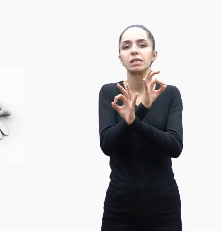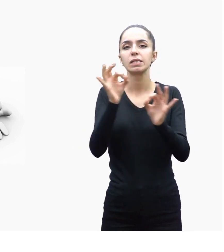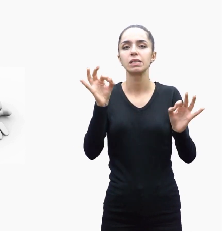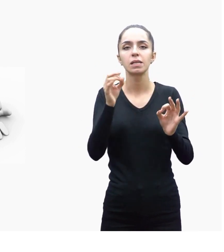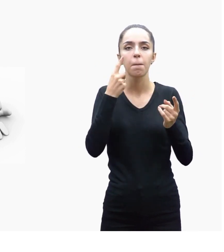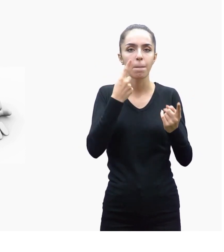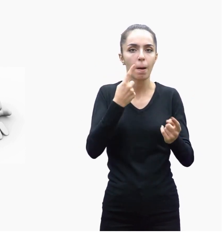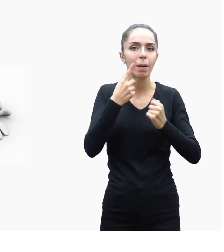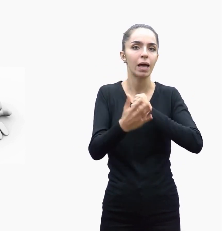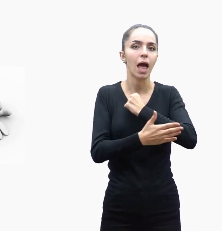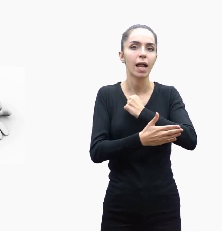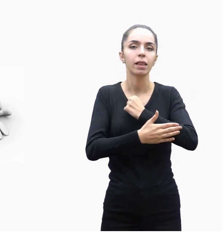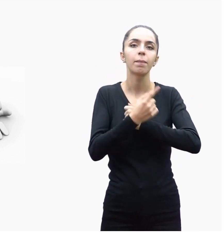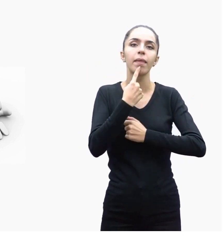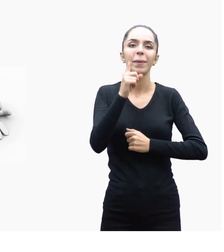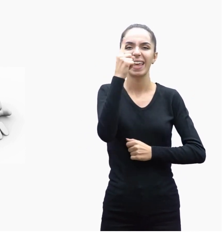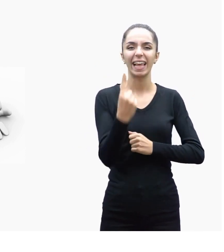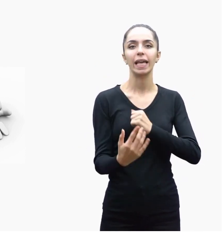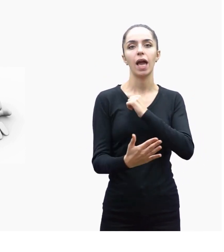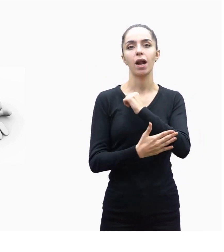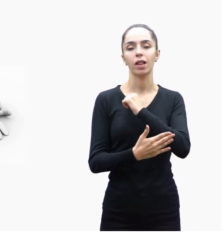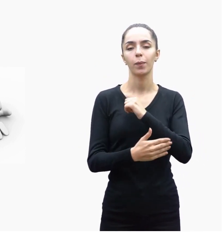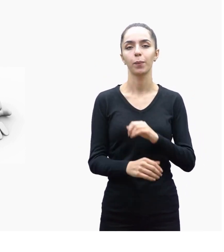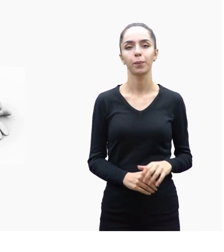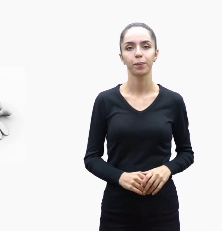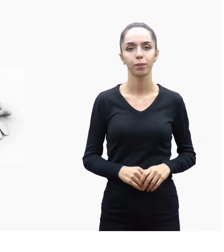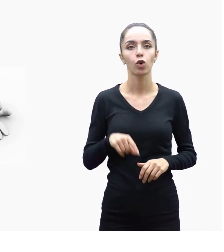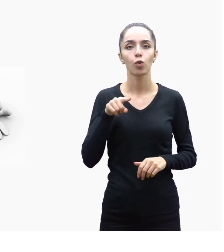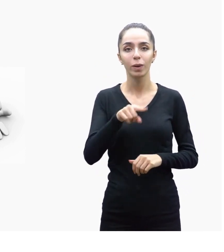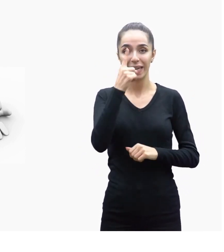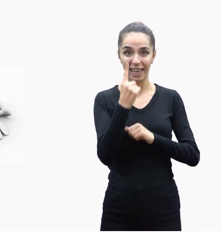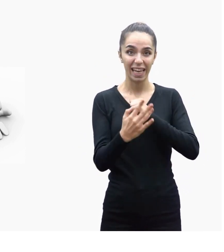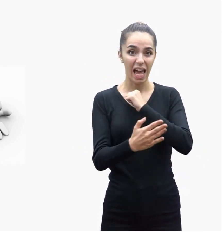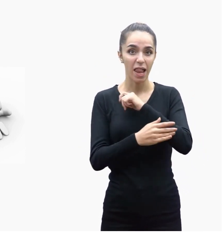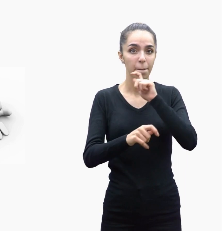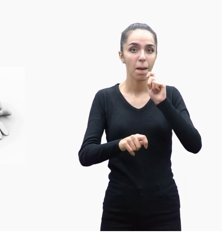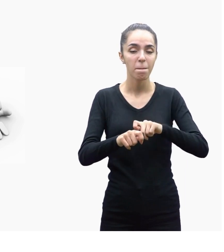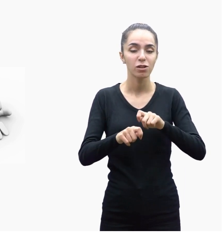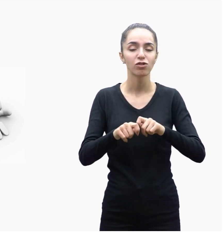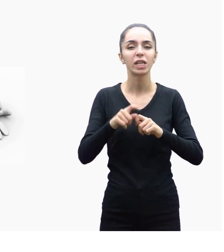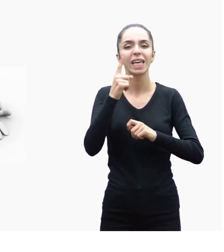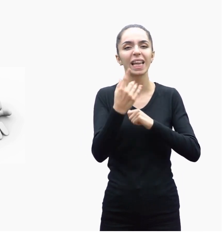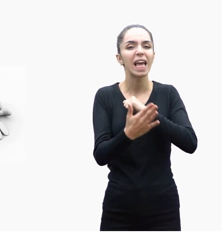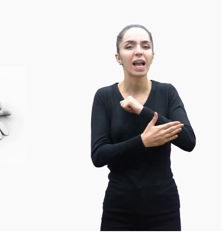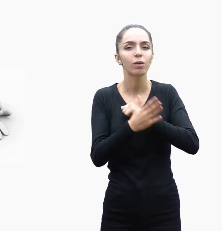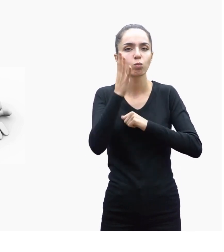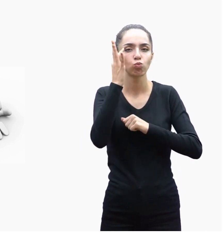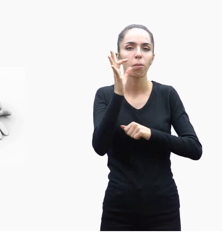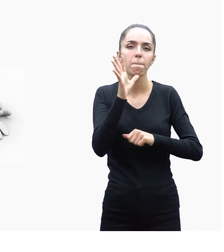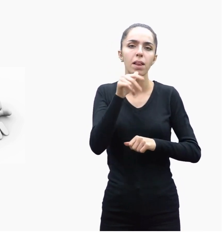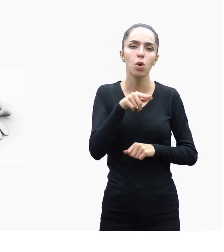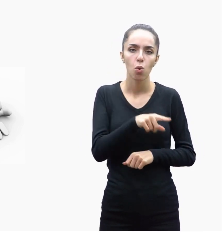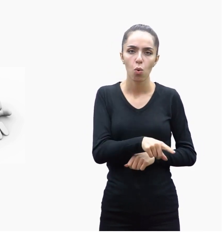ilk yardım denir. İlk Yardım uygulayacak İlk Yardımcının öncelikle sakin,